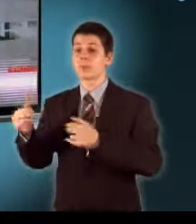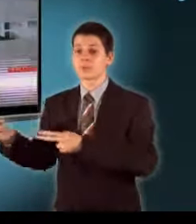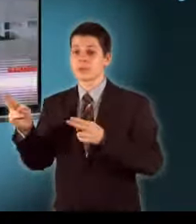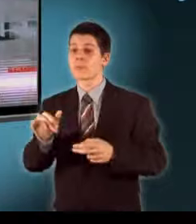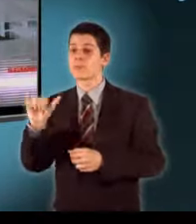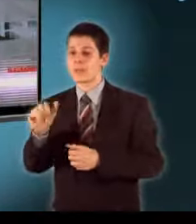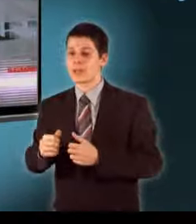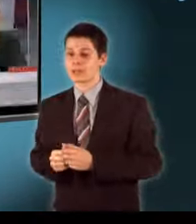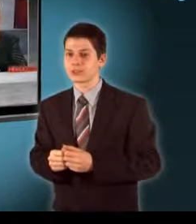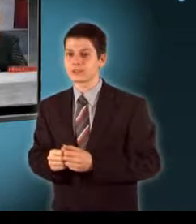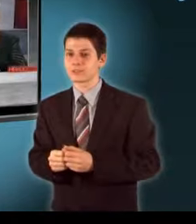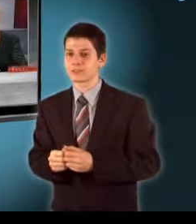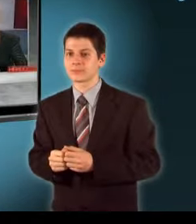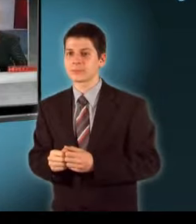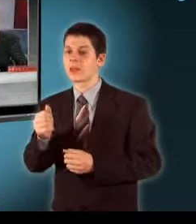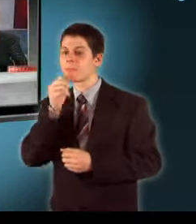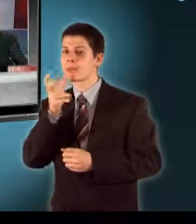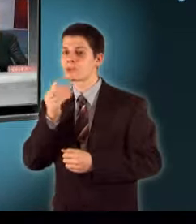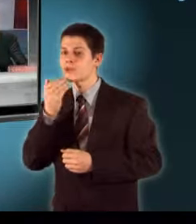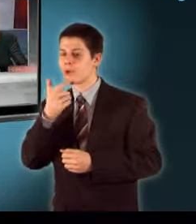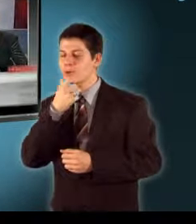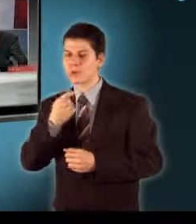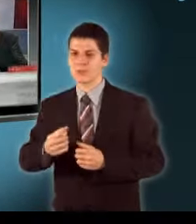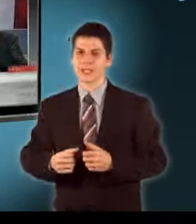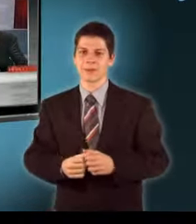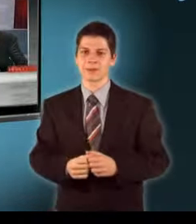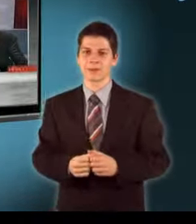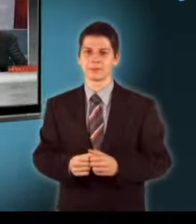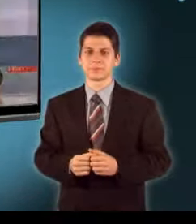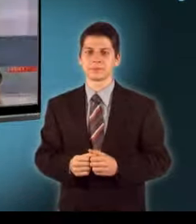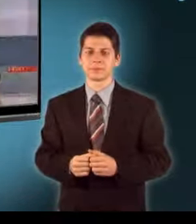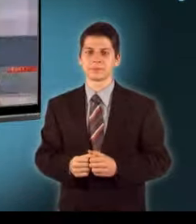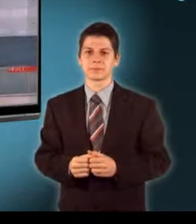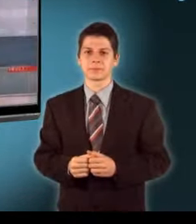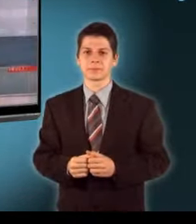pedig ismét Budapesté Né Rágnás Pécsről köszönjük